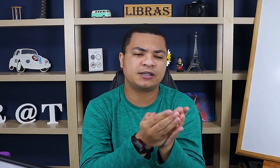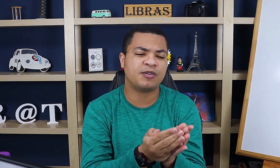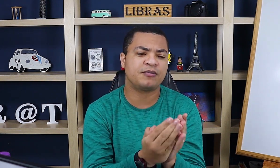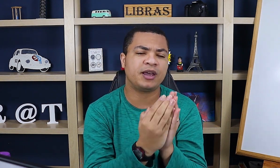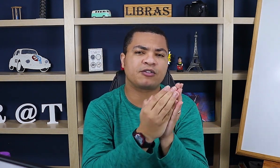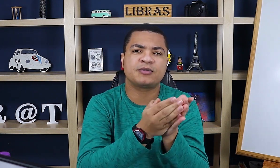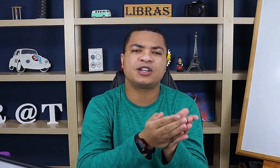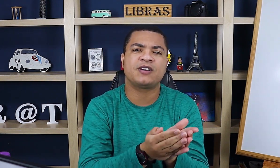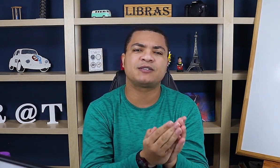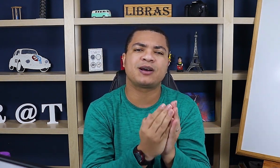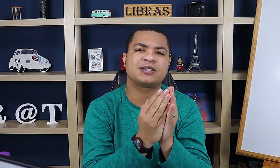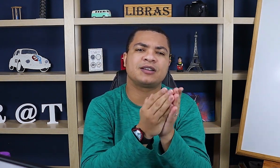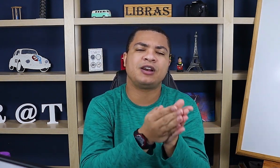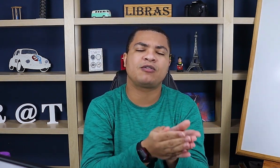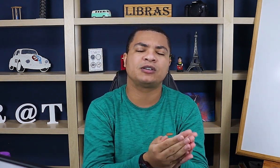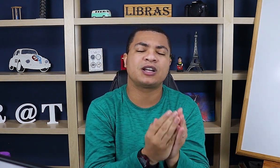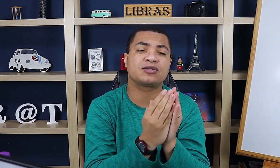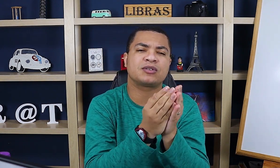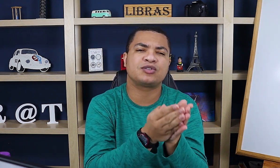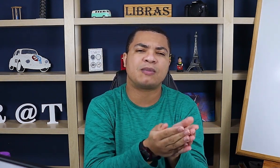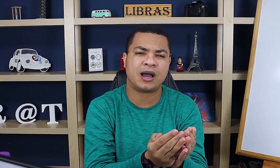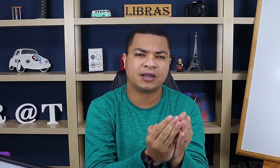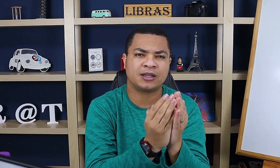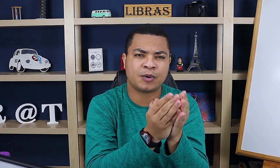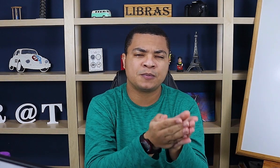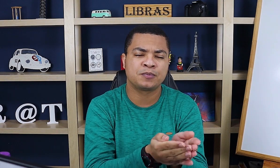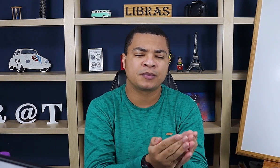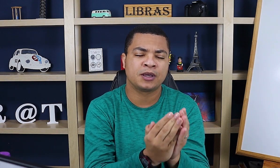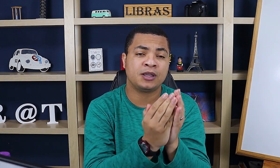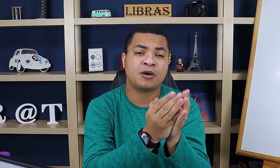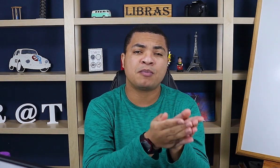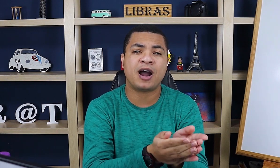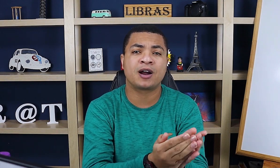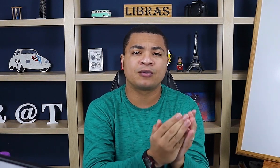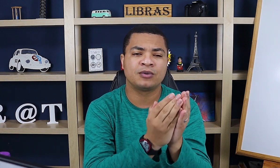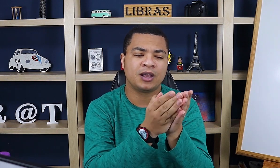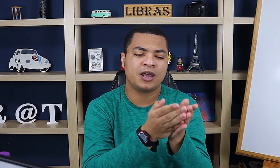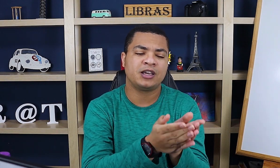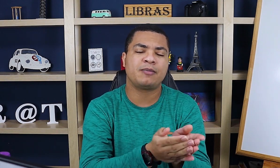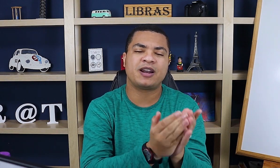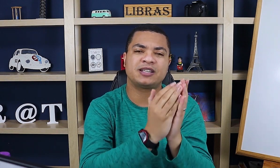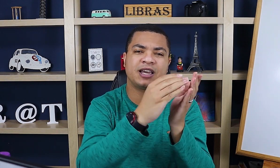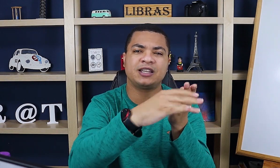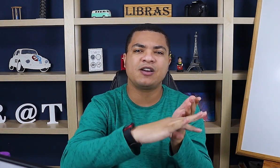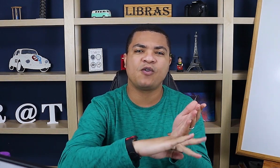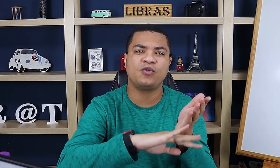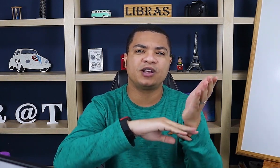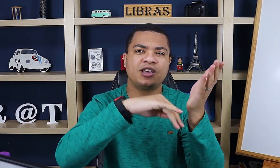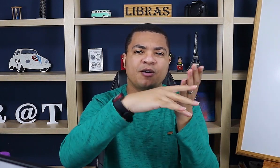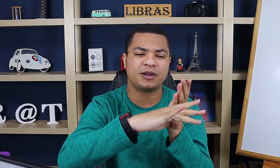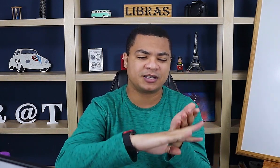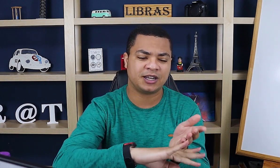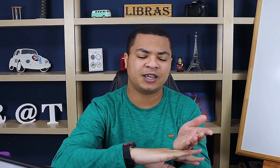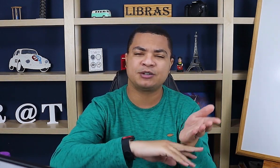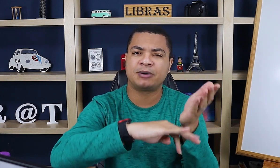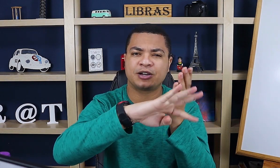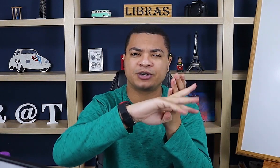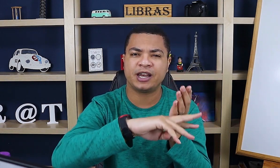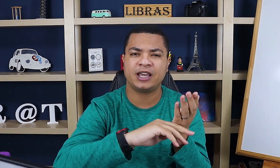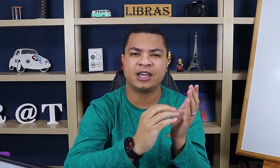esse movimento como se ele estivesse passando. corta nas ondas do mar, tá bom? Então, barco. E aí, parece até que tem onda aqui, ó. Passando aqui, debaixo dele aqui.